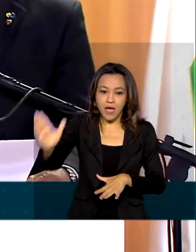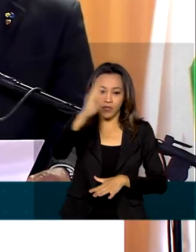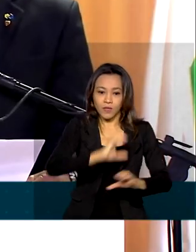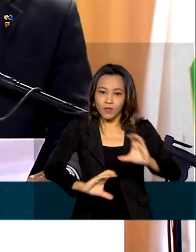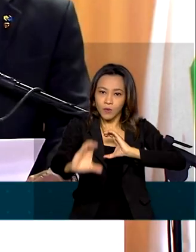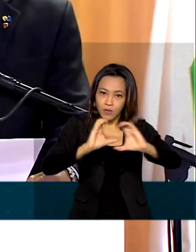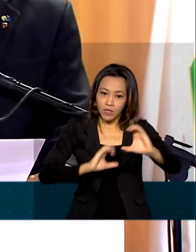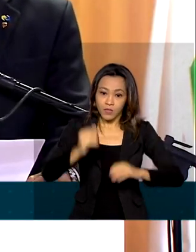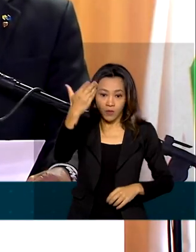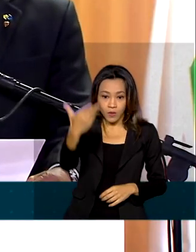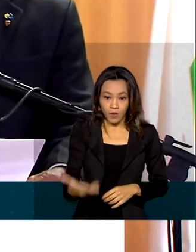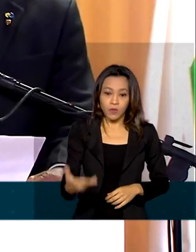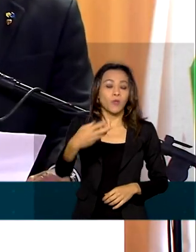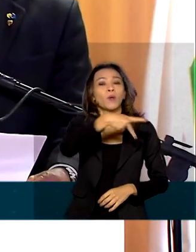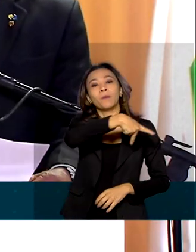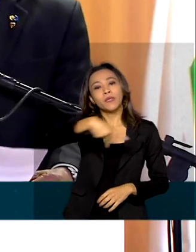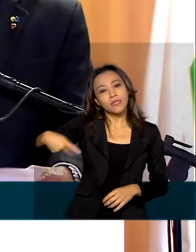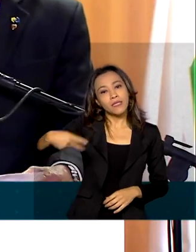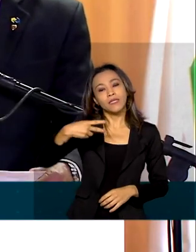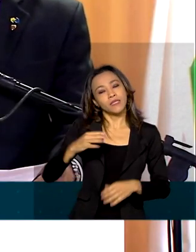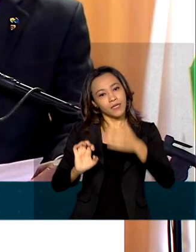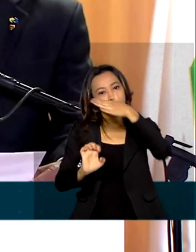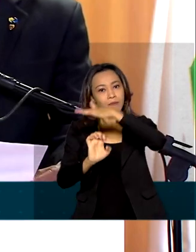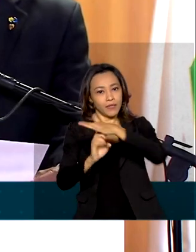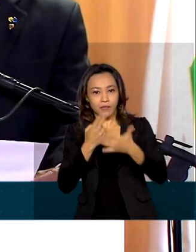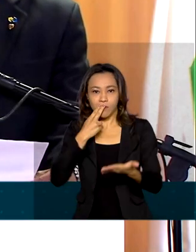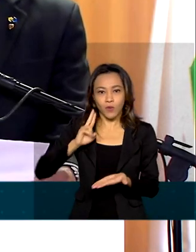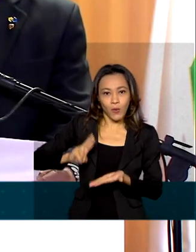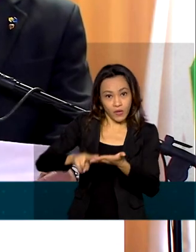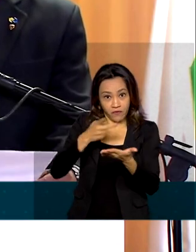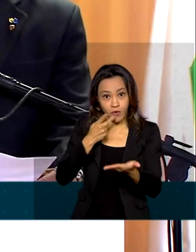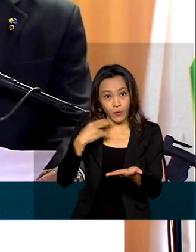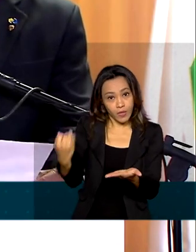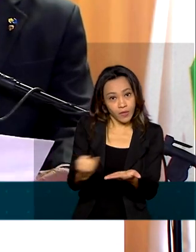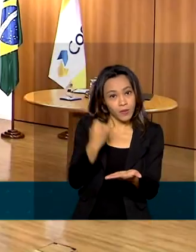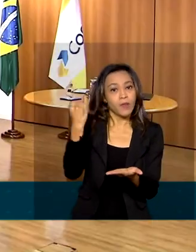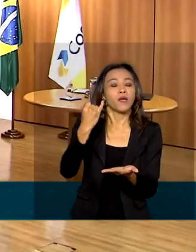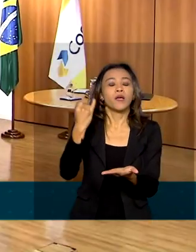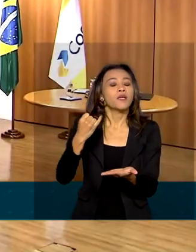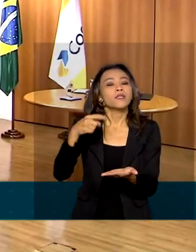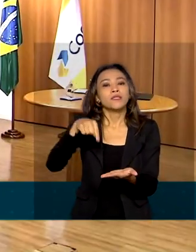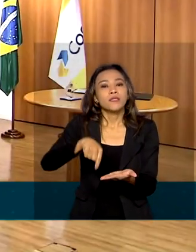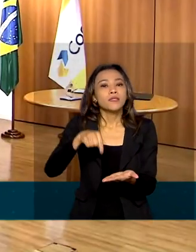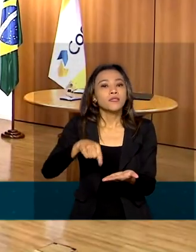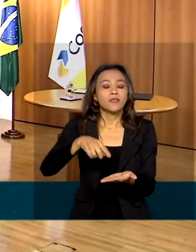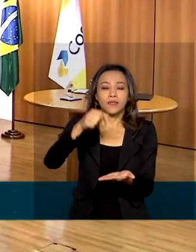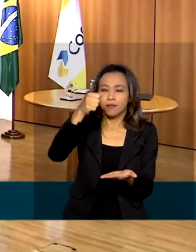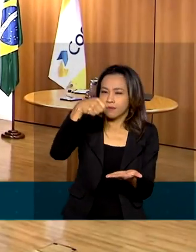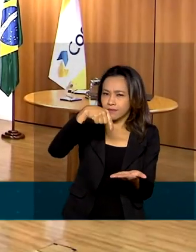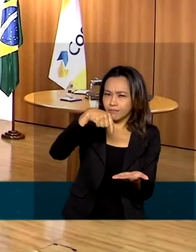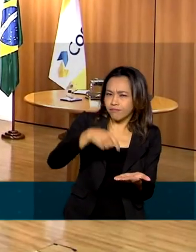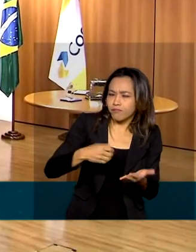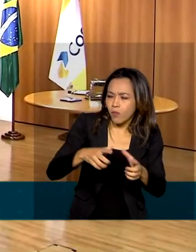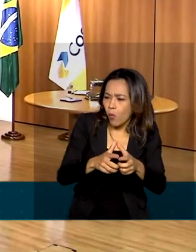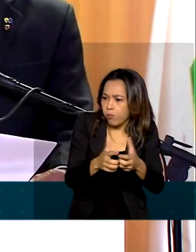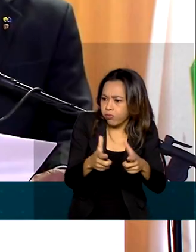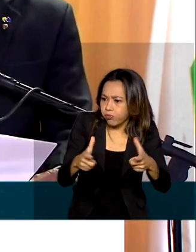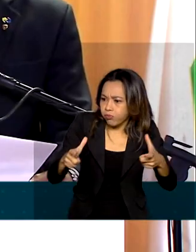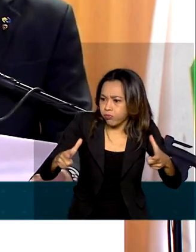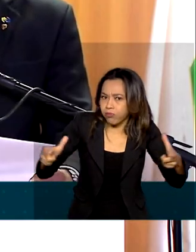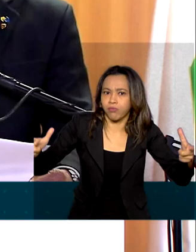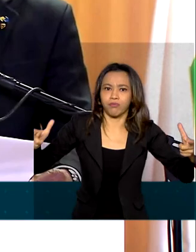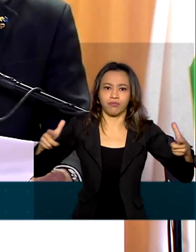O presidente dos Correios destacou a atuação da empresa no atual contexto de crescimento do comércio digital.